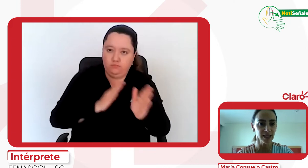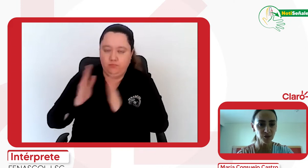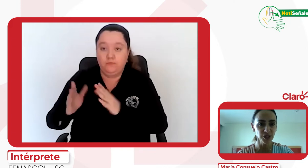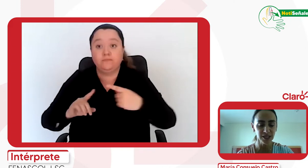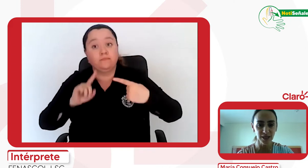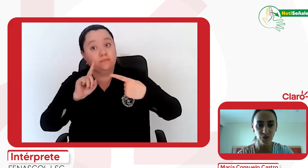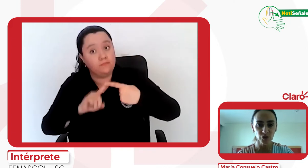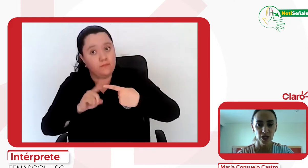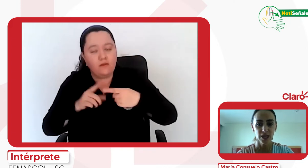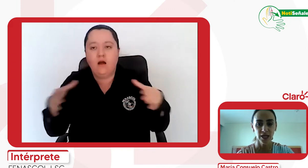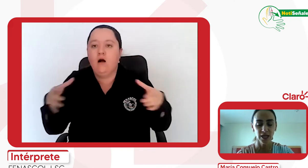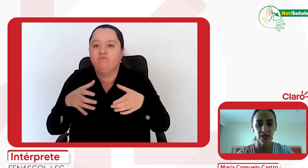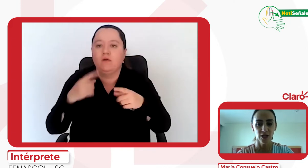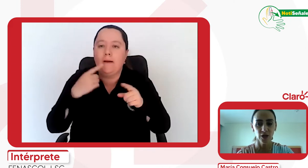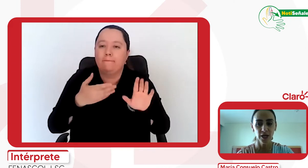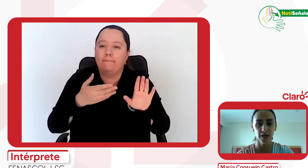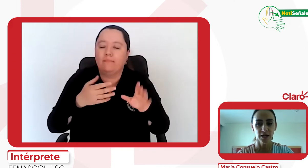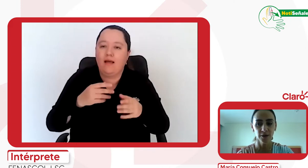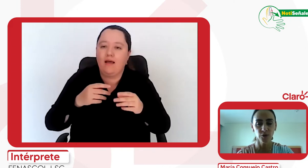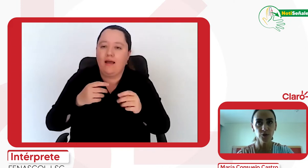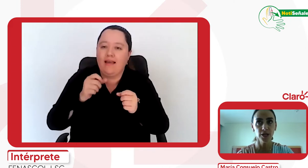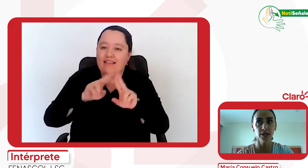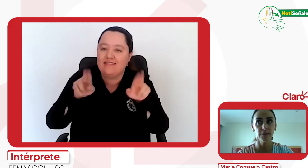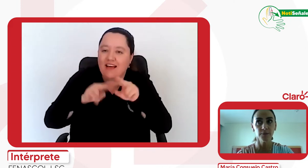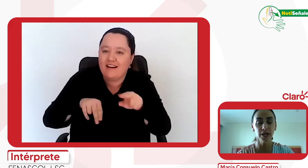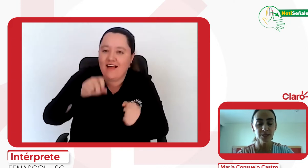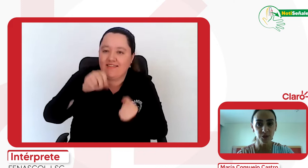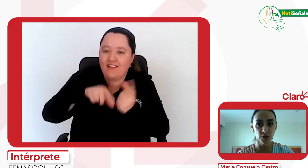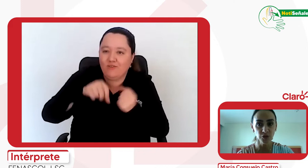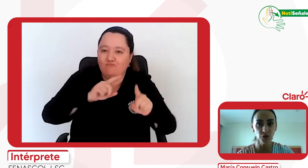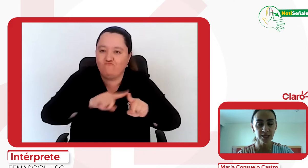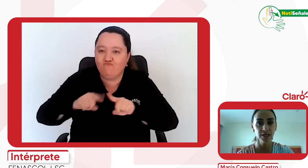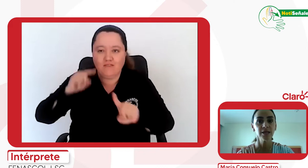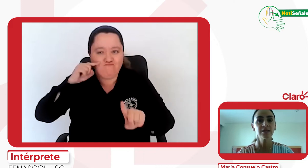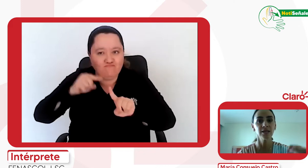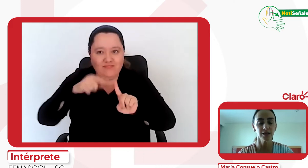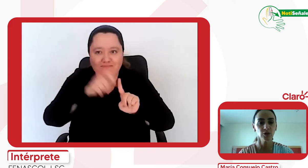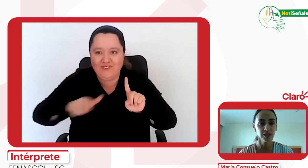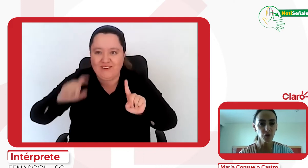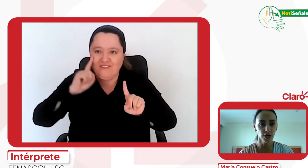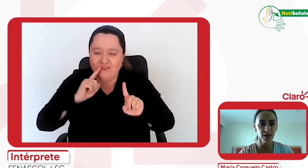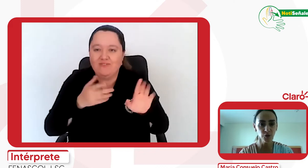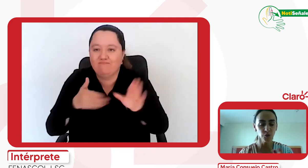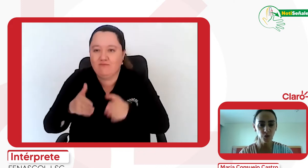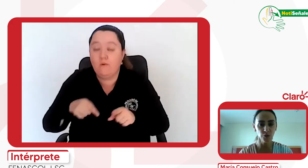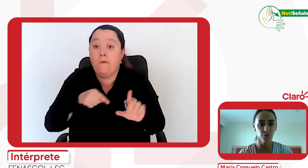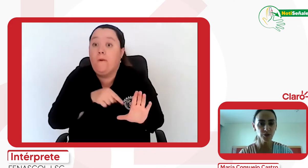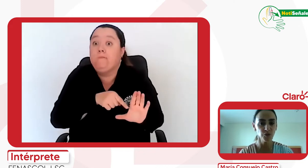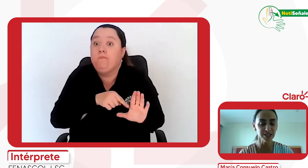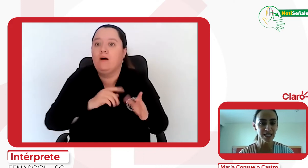datos que tenemos para las personas sordas, teniendo el centro relevo como esa